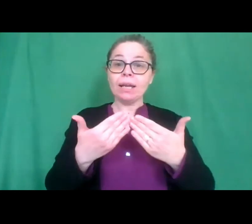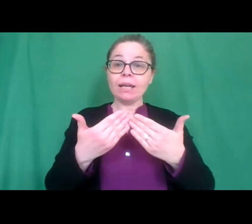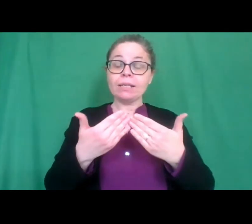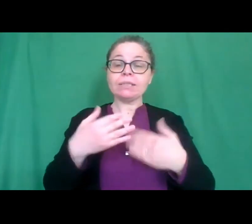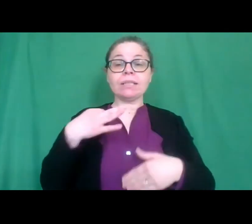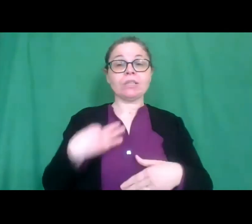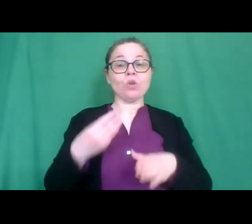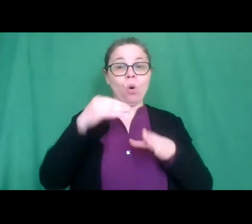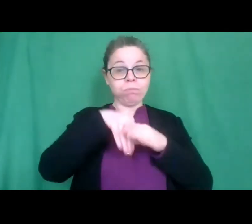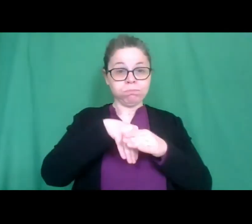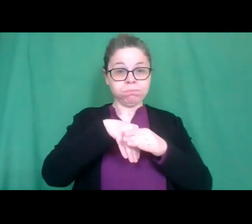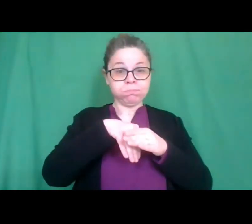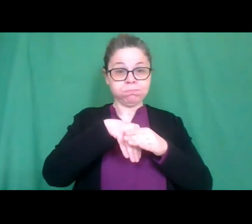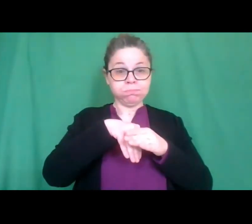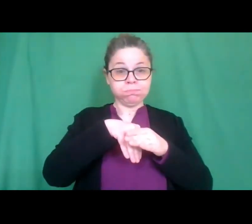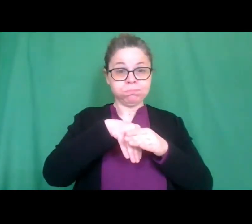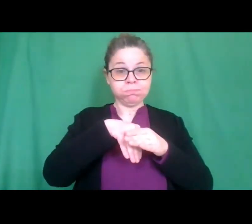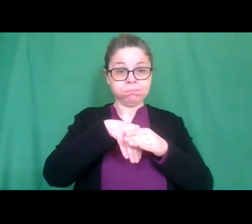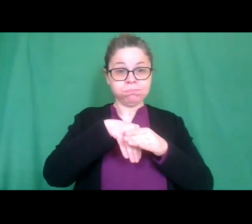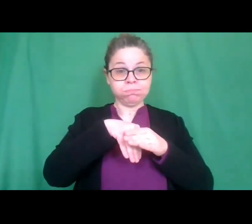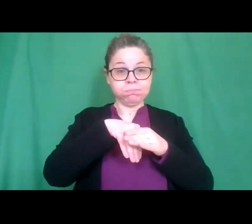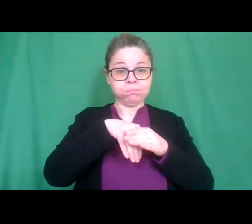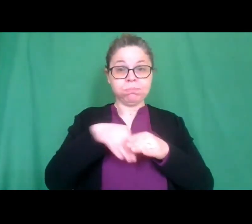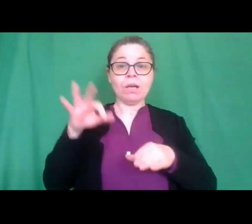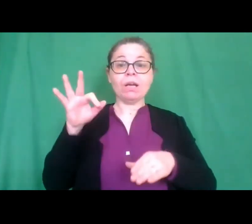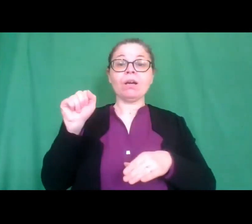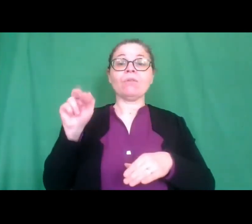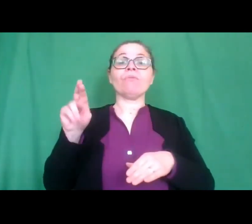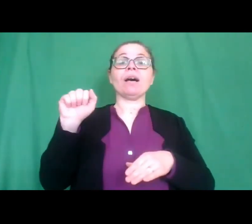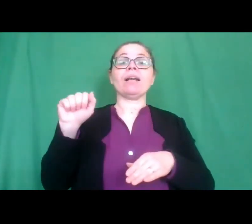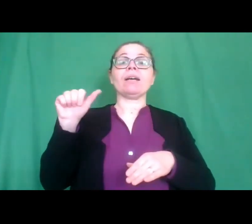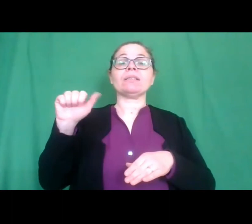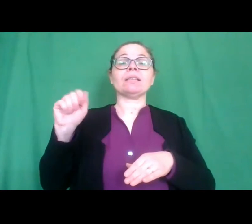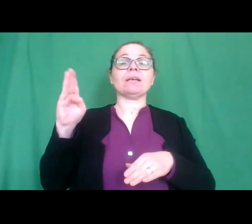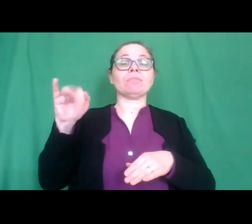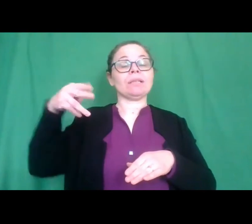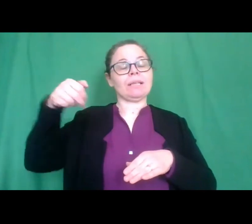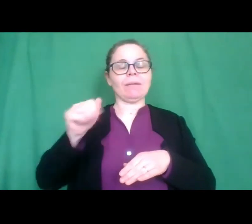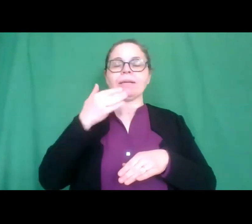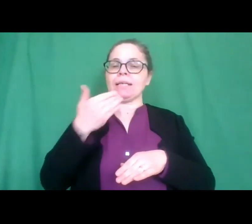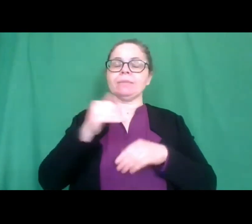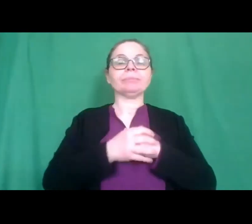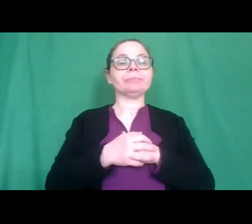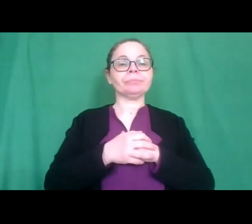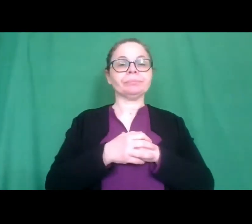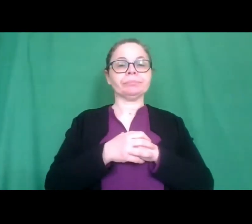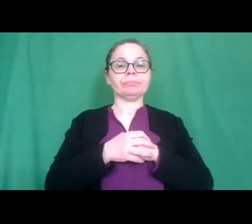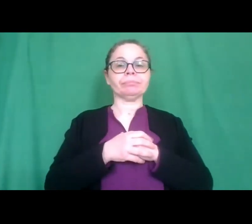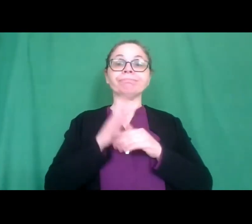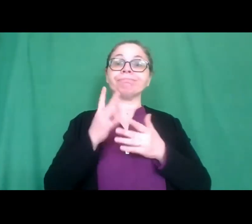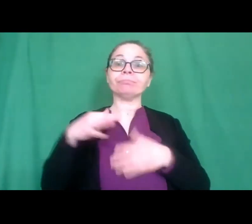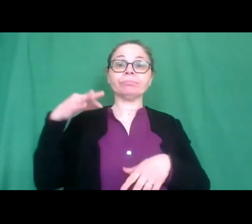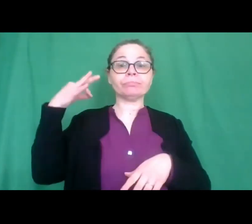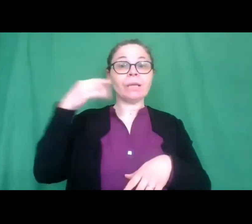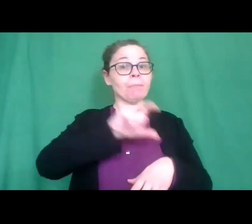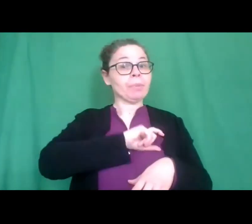comprensivo Sara Fara Sabina passiamo adesso alle menzioni speciali